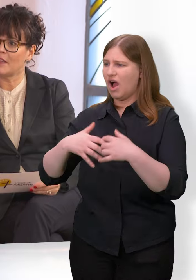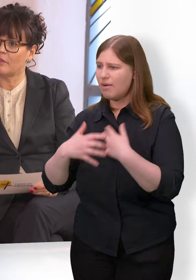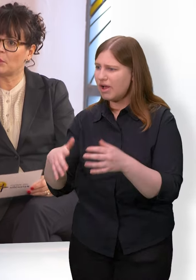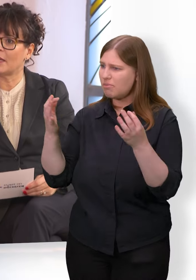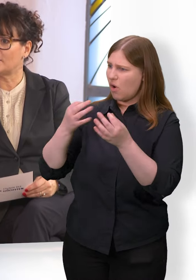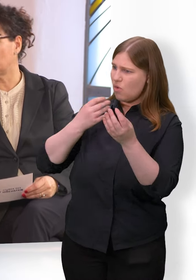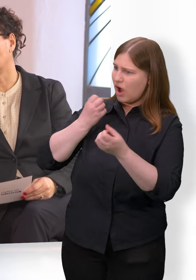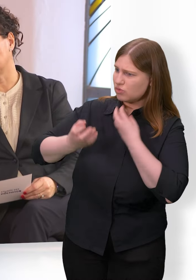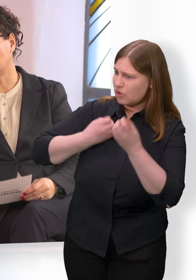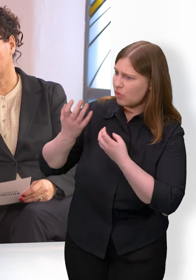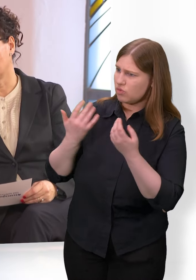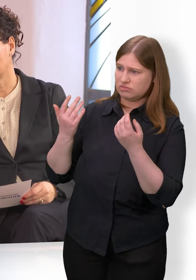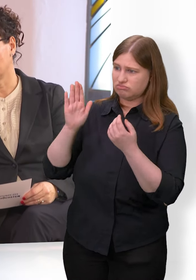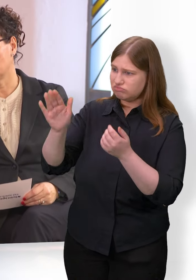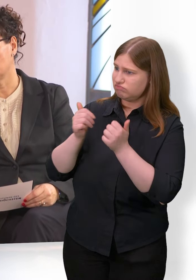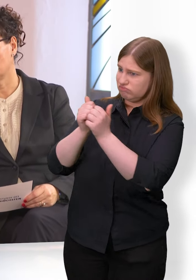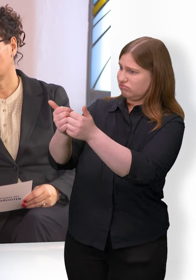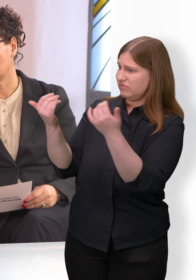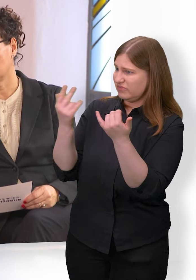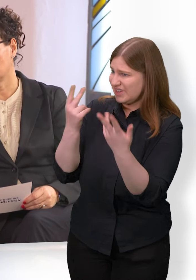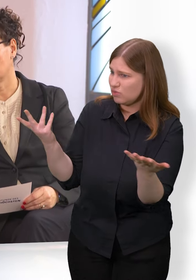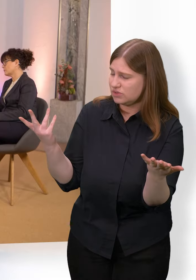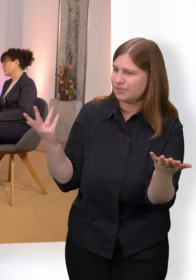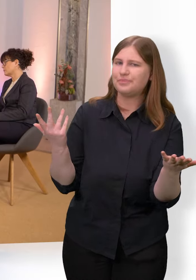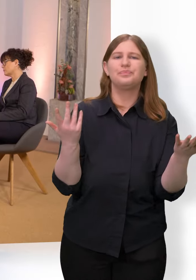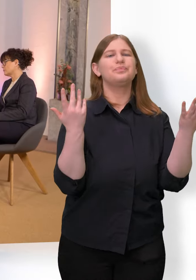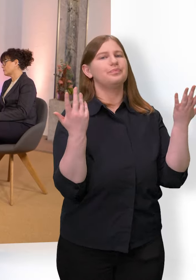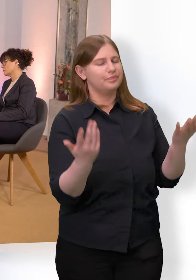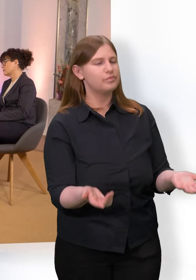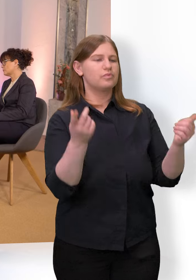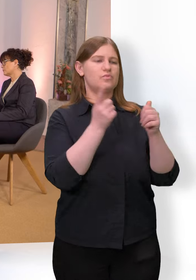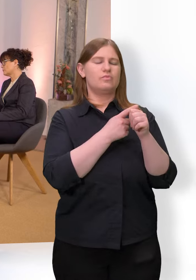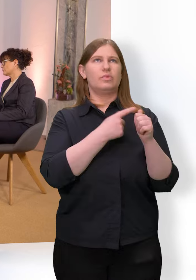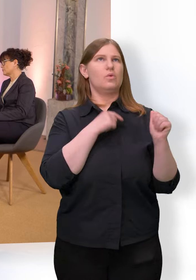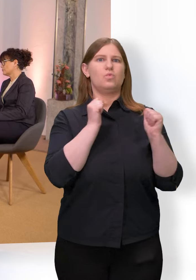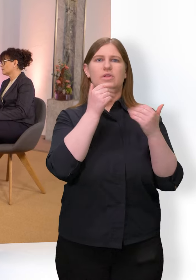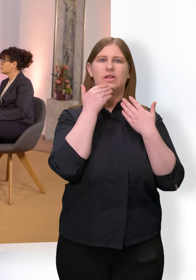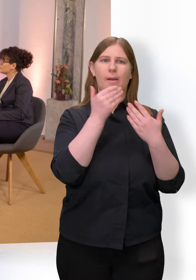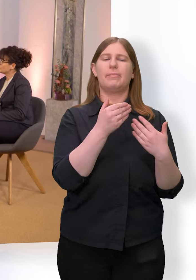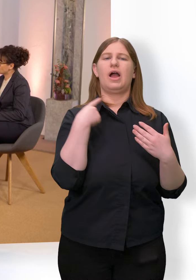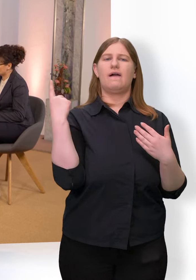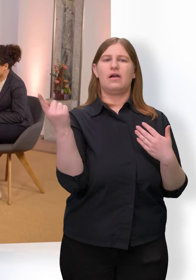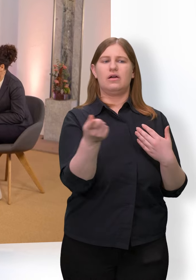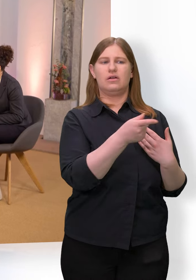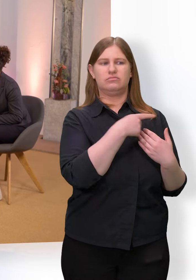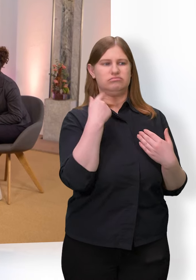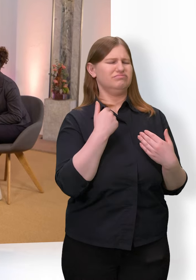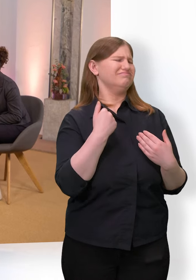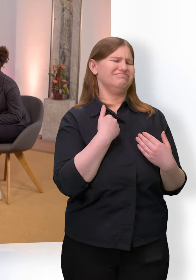Wer begleitet Sie auf dem Weg? Ja, also zum einen bin ich dankbar, dass ich tolle Kollegen habe und dass